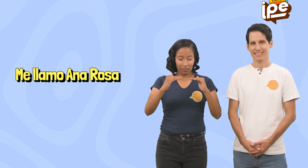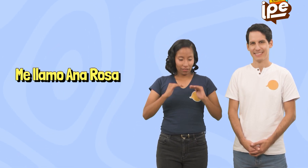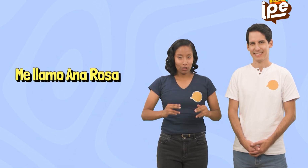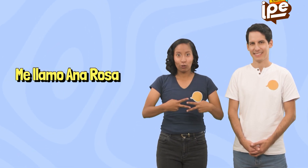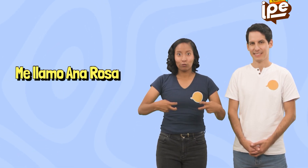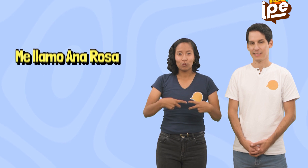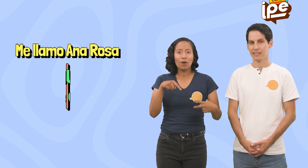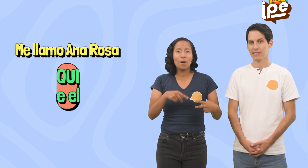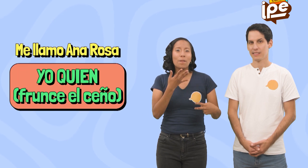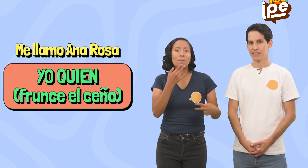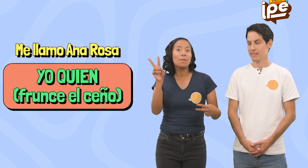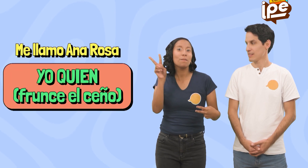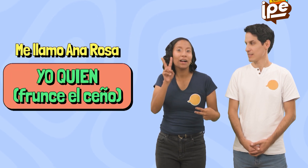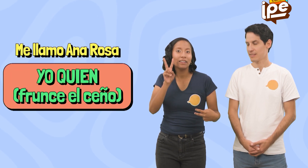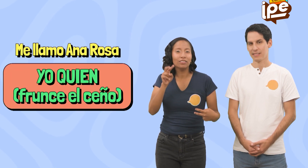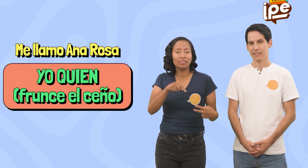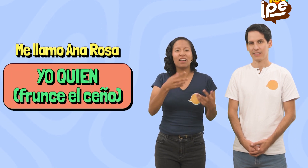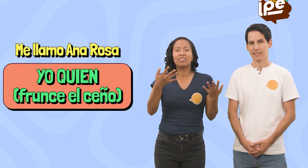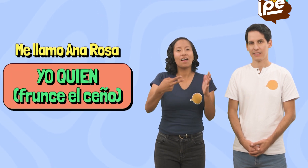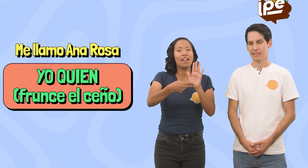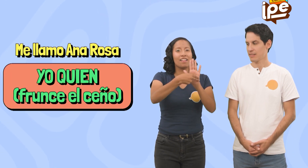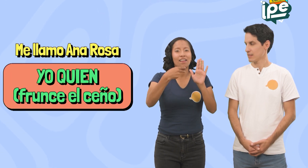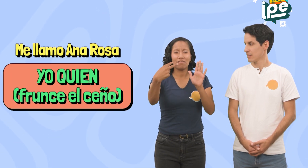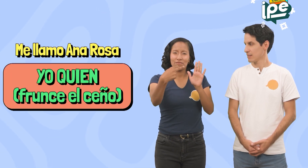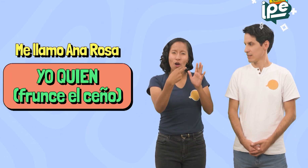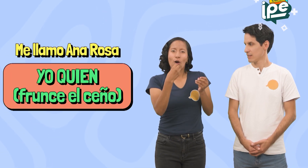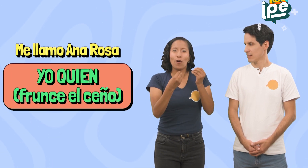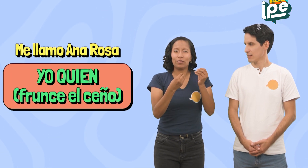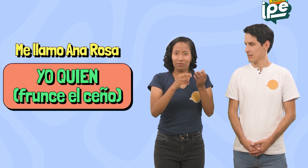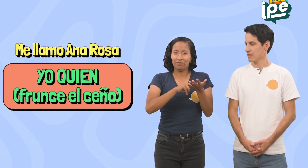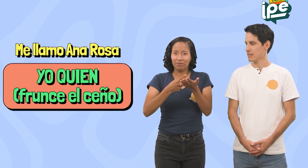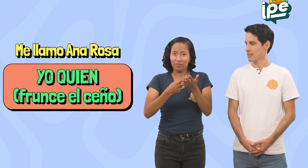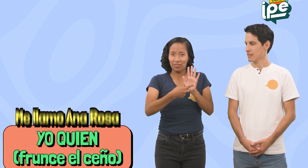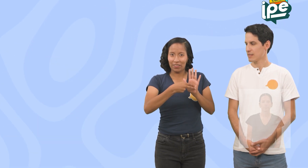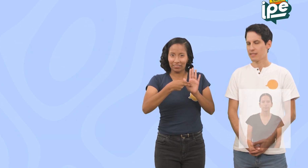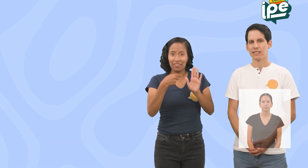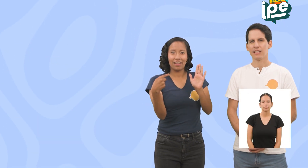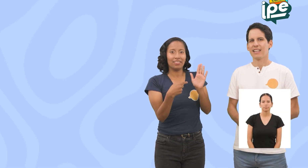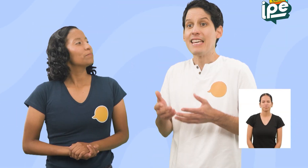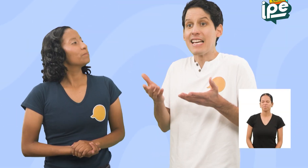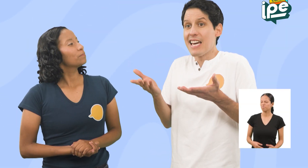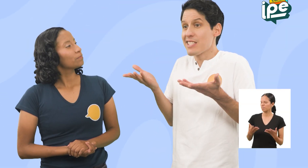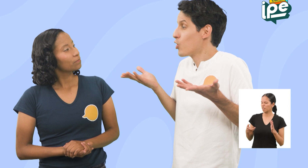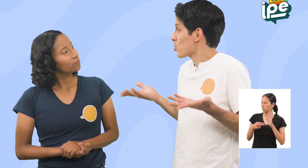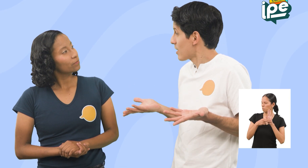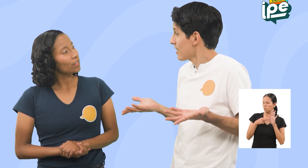Y debajo, en color verde, verán la glosa ¿Y qué es glosa?